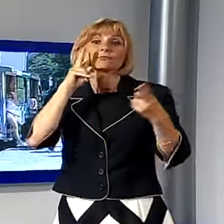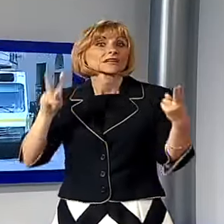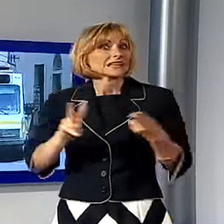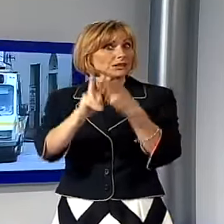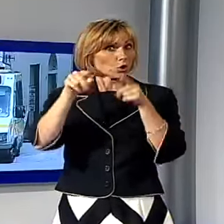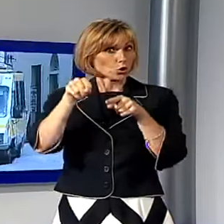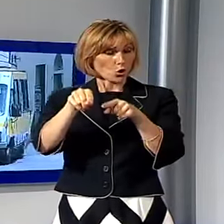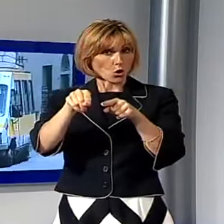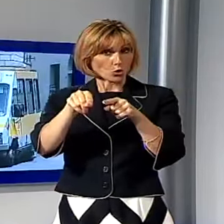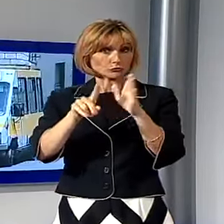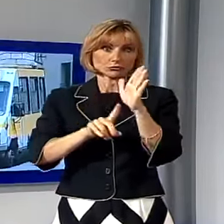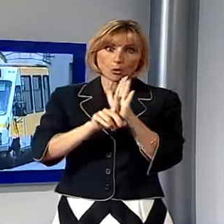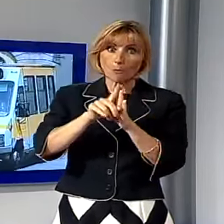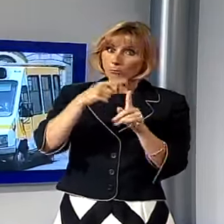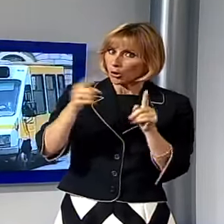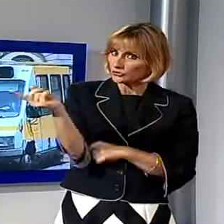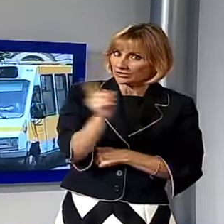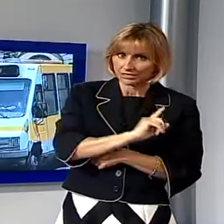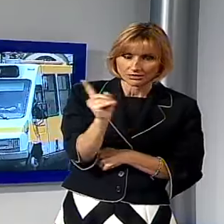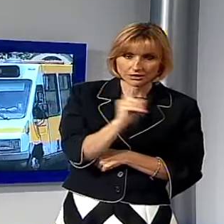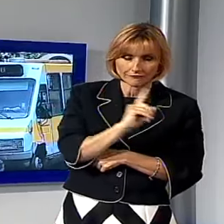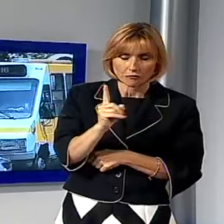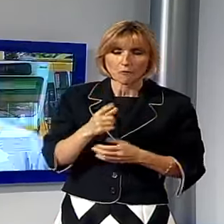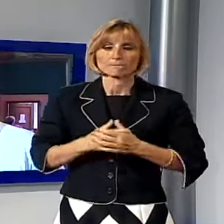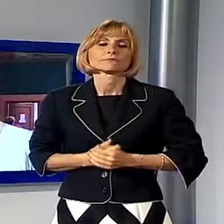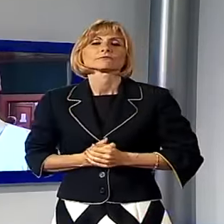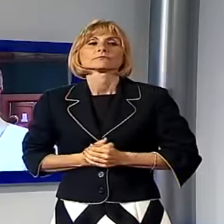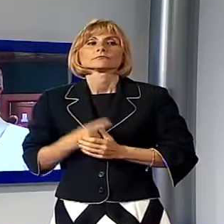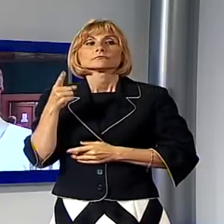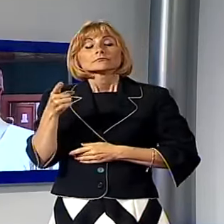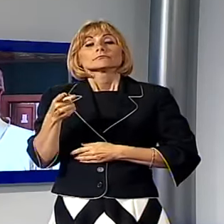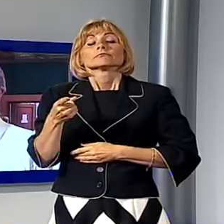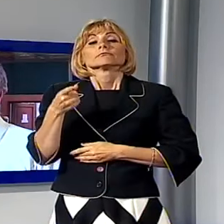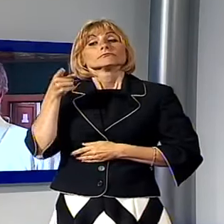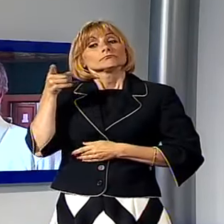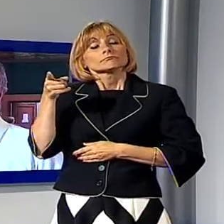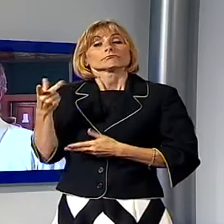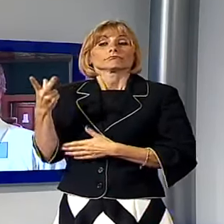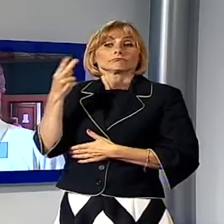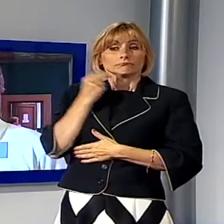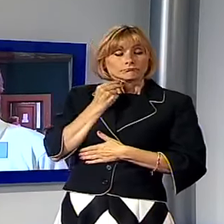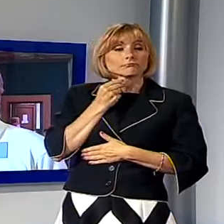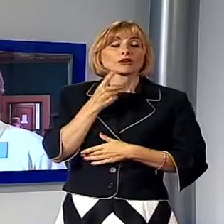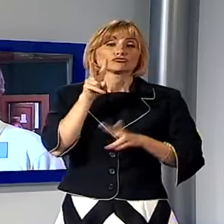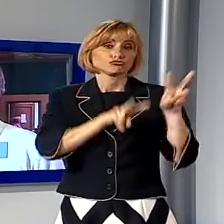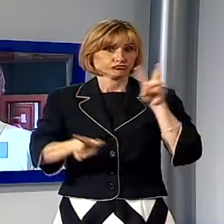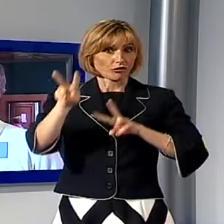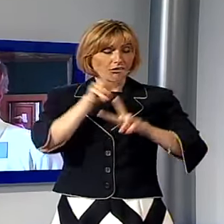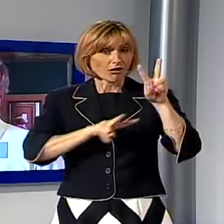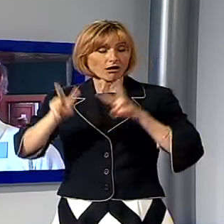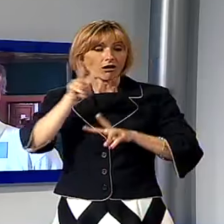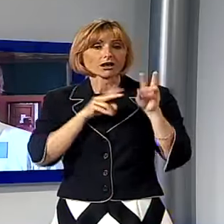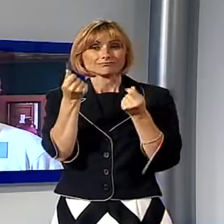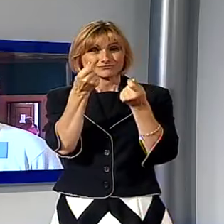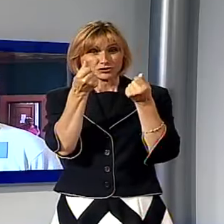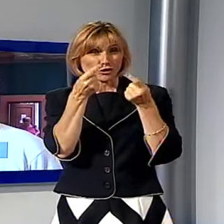stato tutt'altro che positivo. Ha detto che stanno cercando di equiparare le linee est-urbane con le stesse tariffe dell